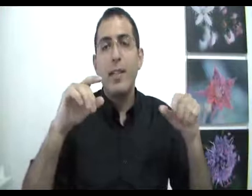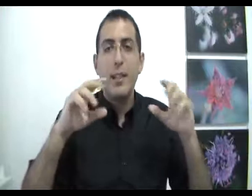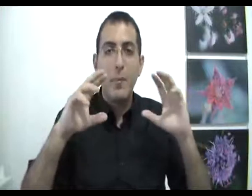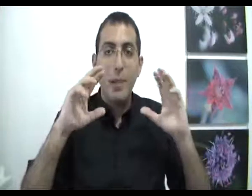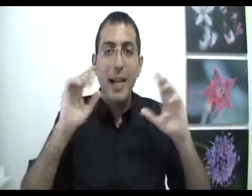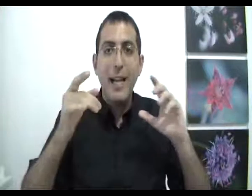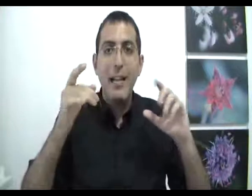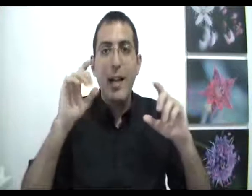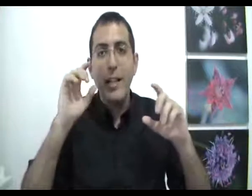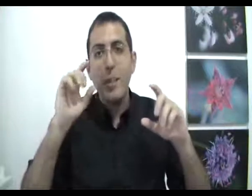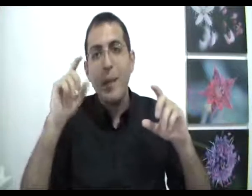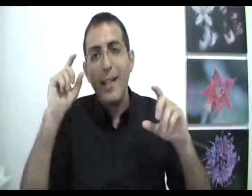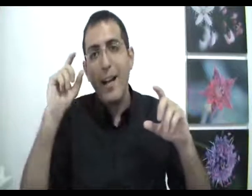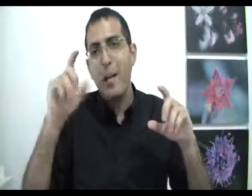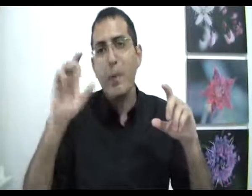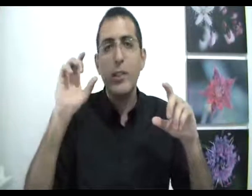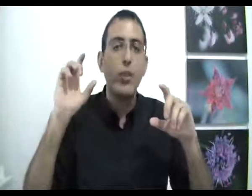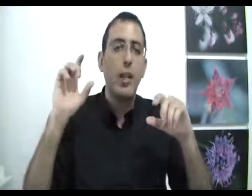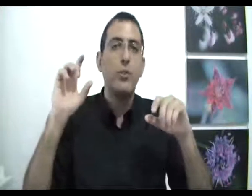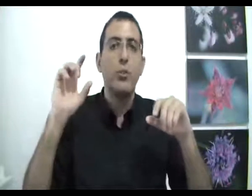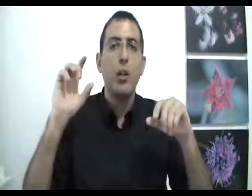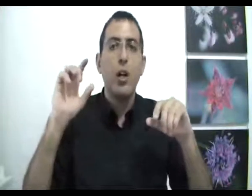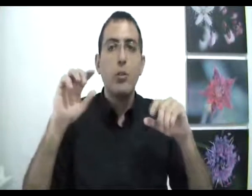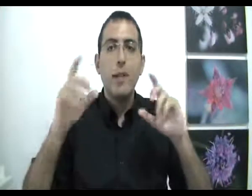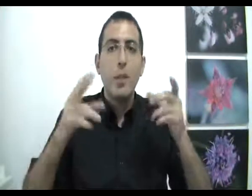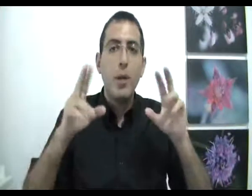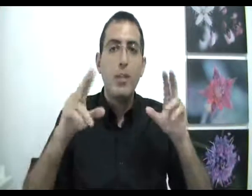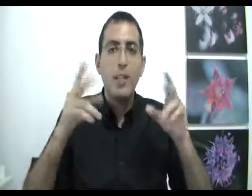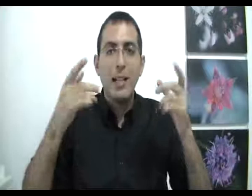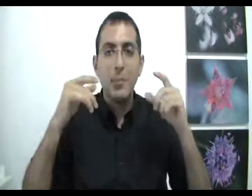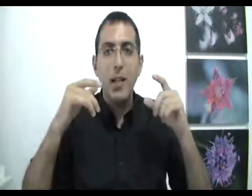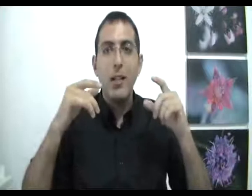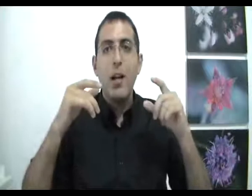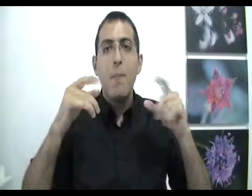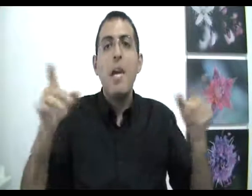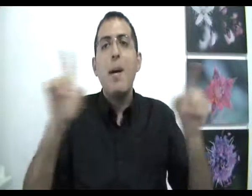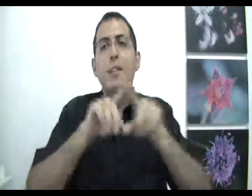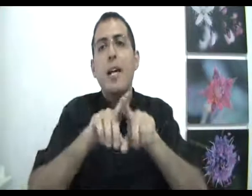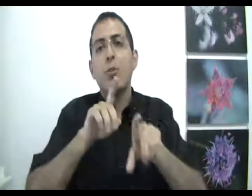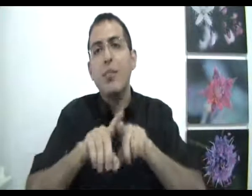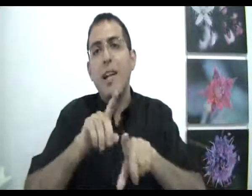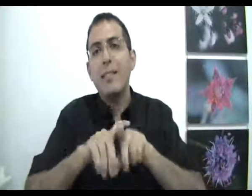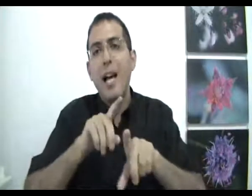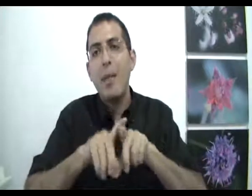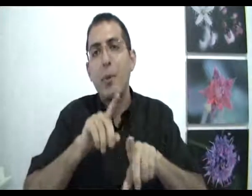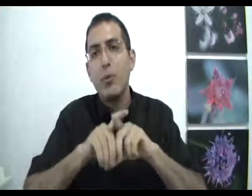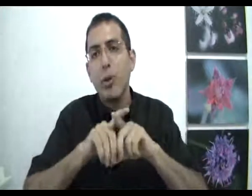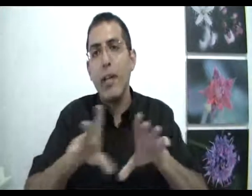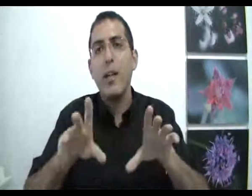לכן אני מתמקד רק בנושא של הרצון. זאת אומרת, כי פה עכשיו צריך להסביר מי אמר שהרצון והעשייה הם באותו רגע.